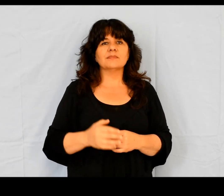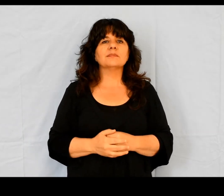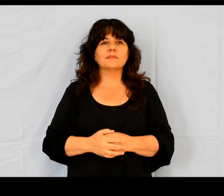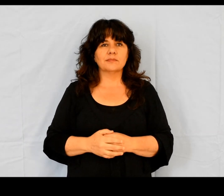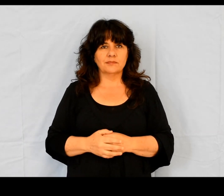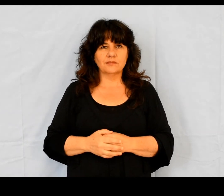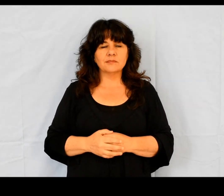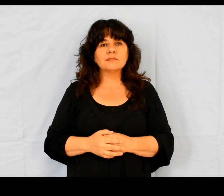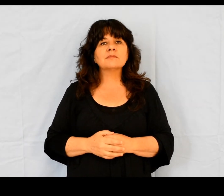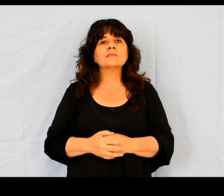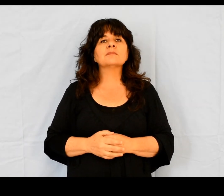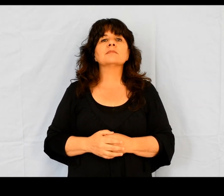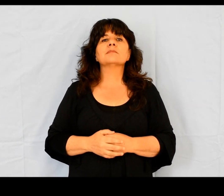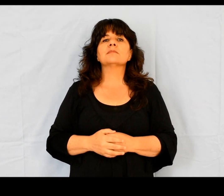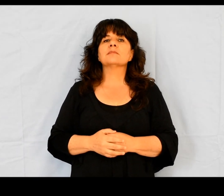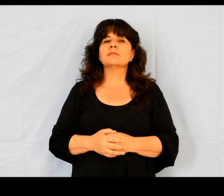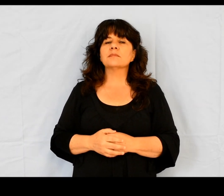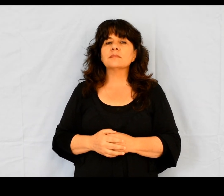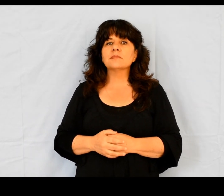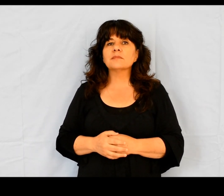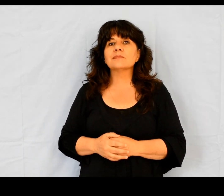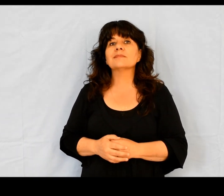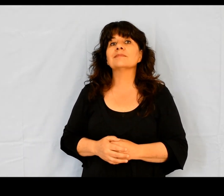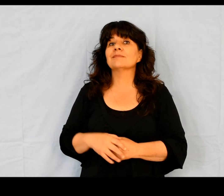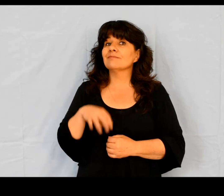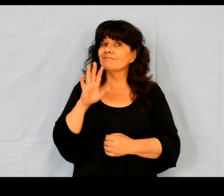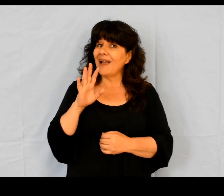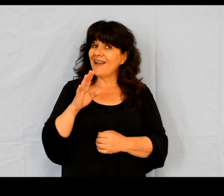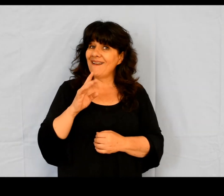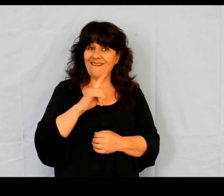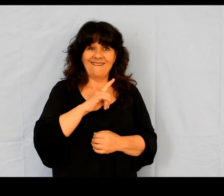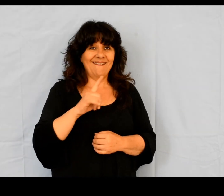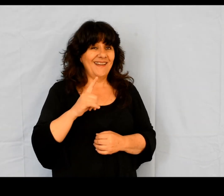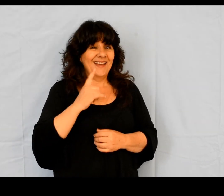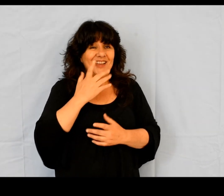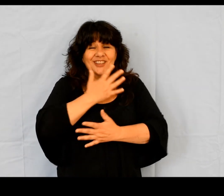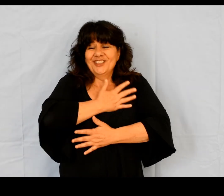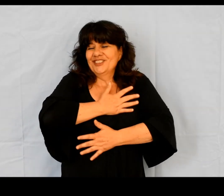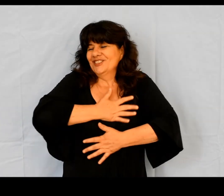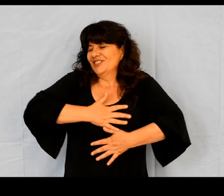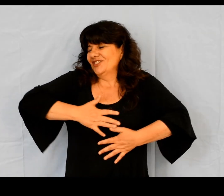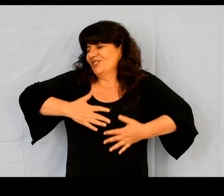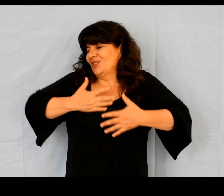Tandis que les disciples étaient remplis de joie et d'Esprit Saint. Ainsi,